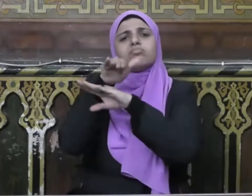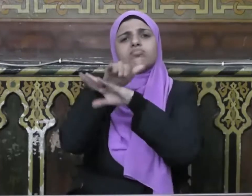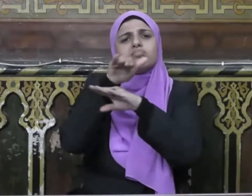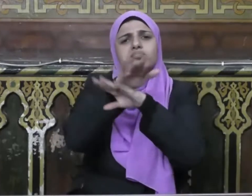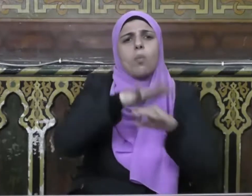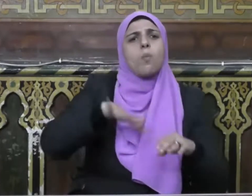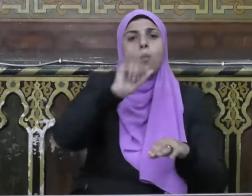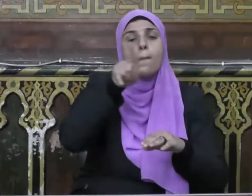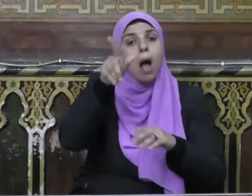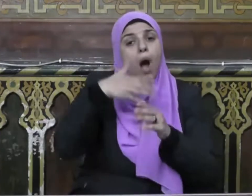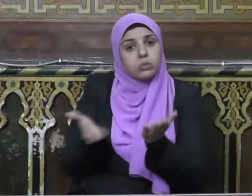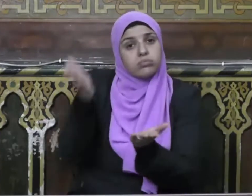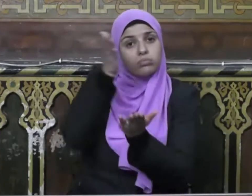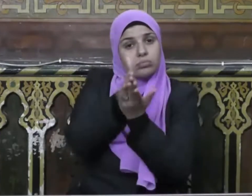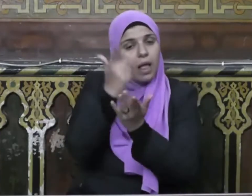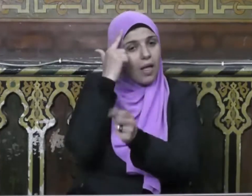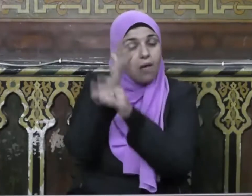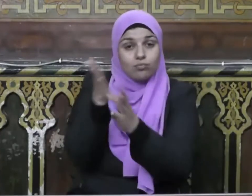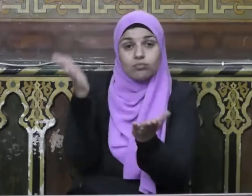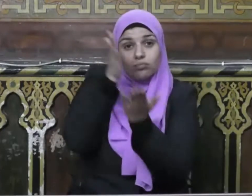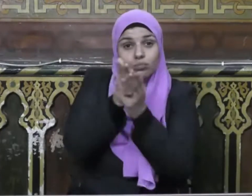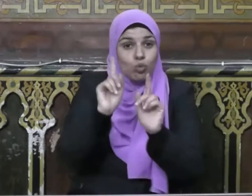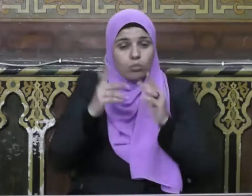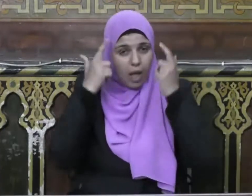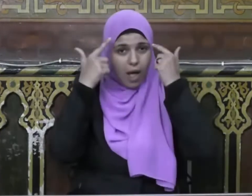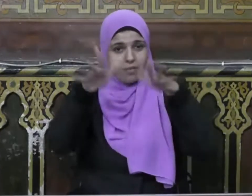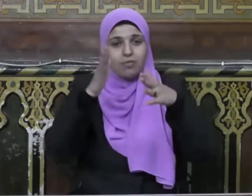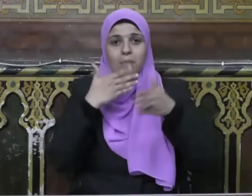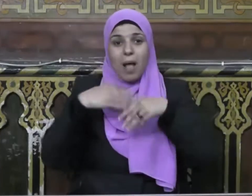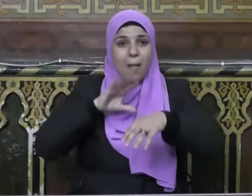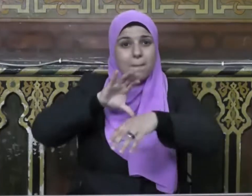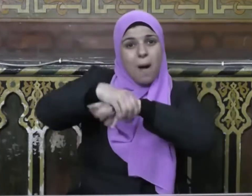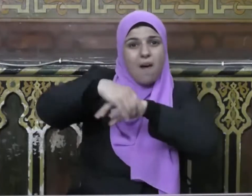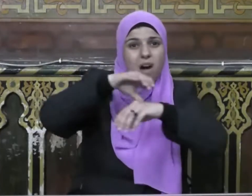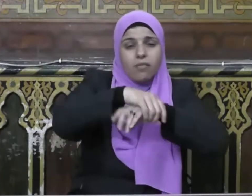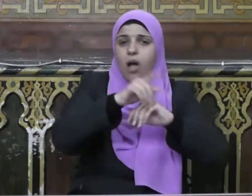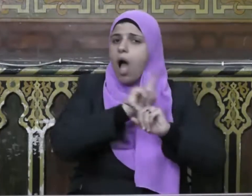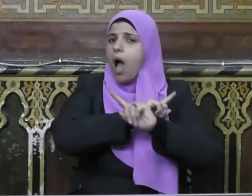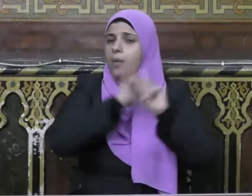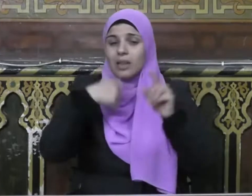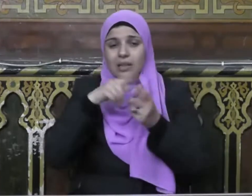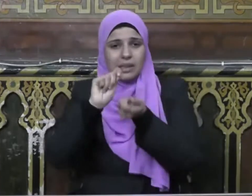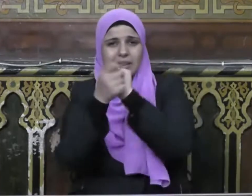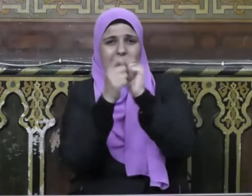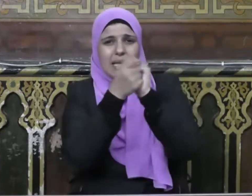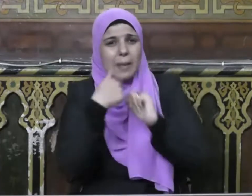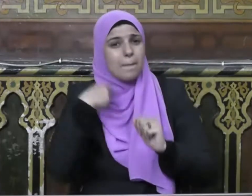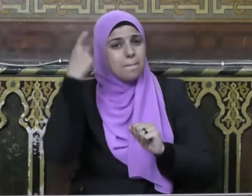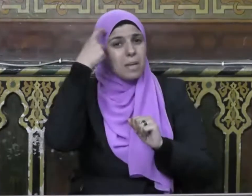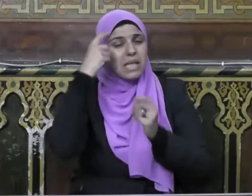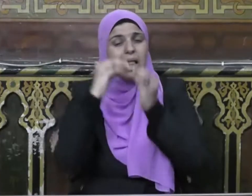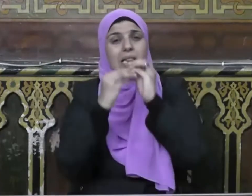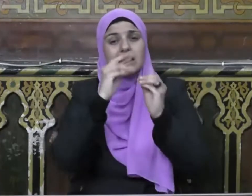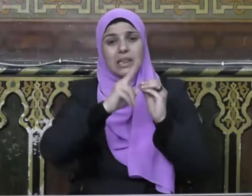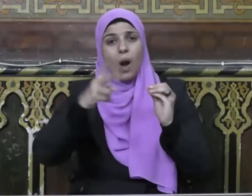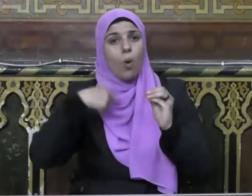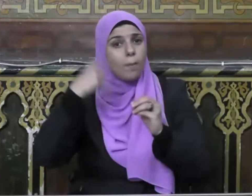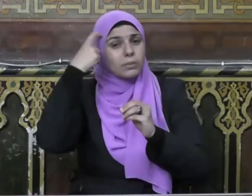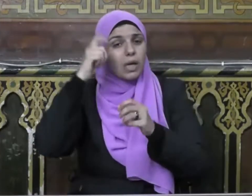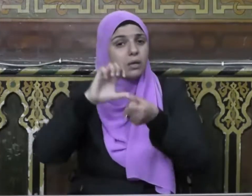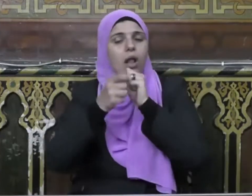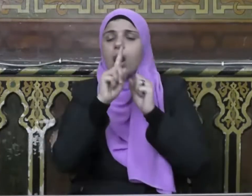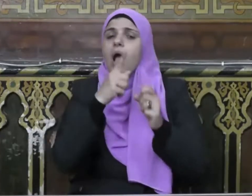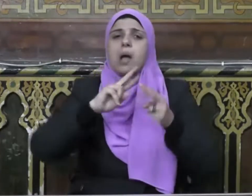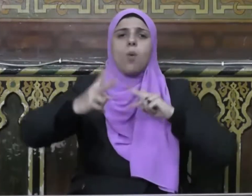الاعتقاد لبني البشر جميعا ولم ولن يملك أحد تغيير هذا التنوع